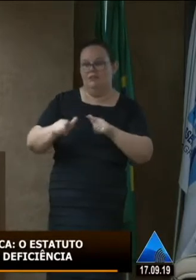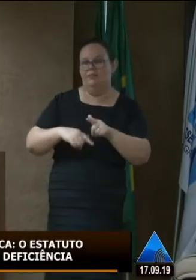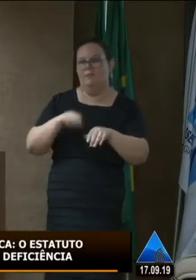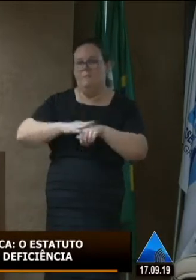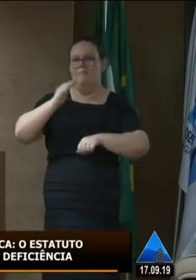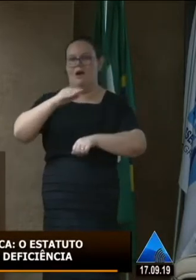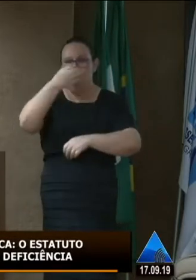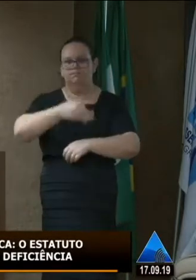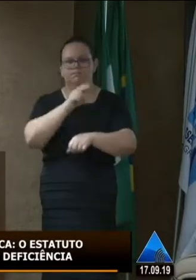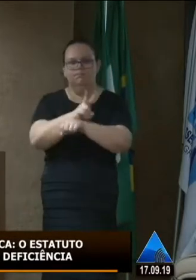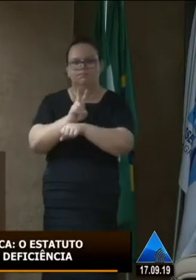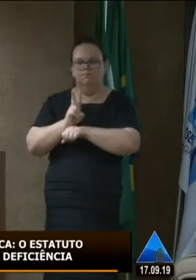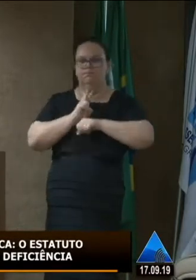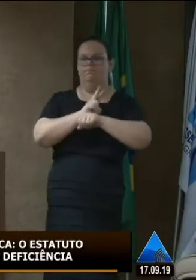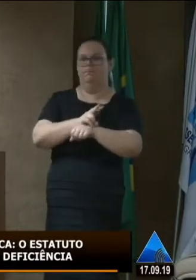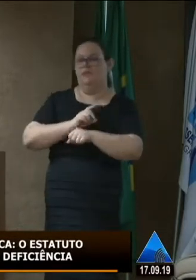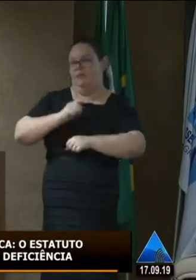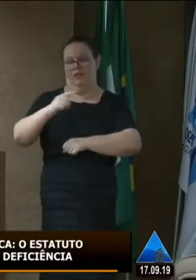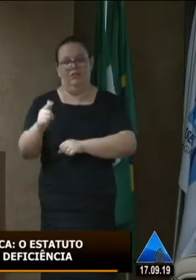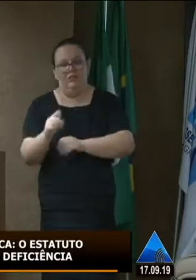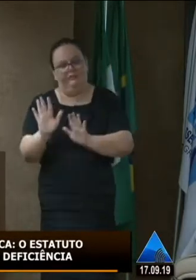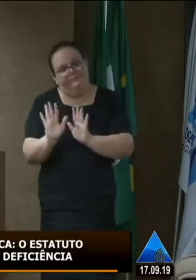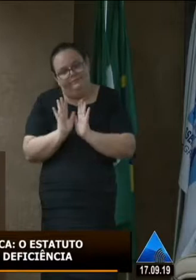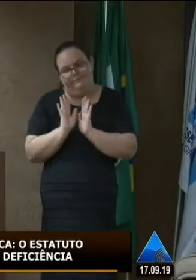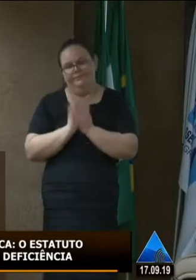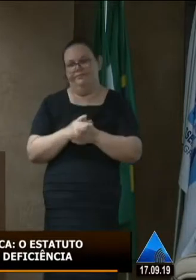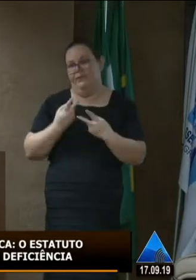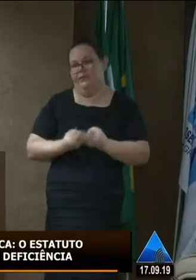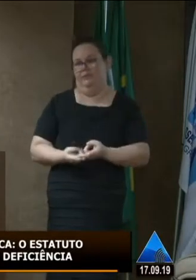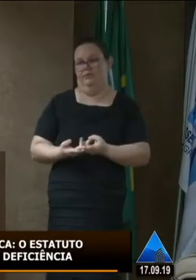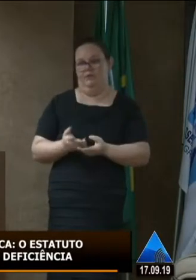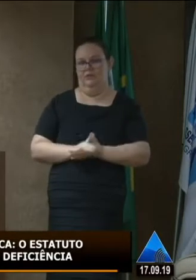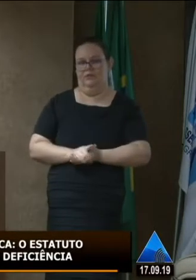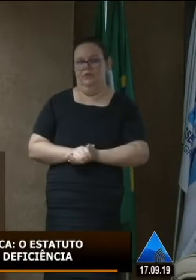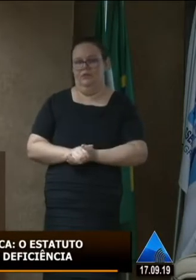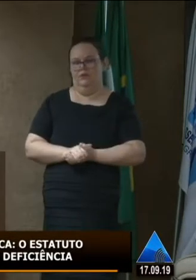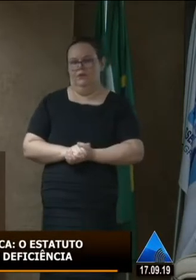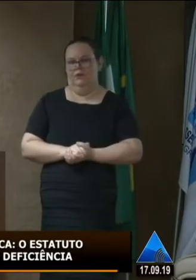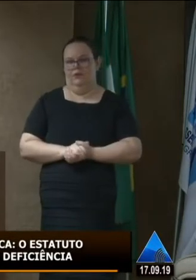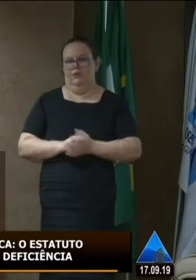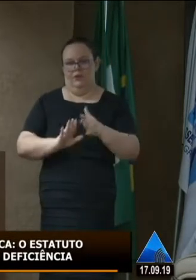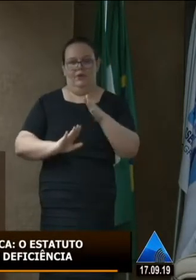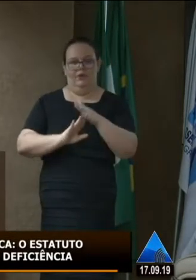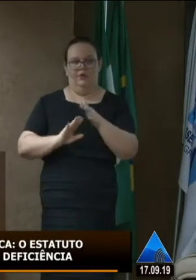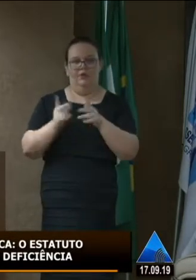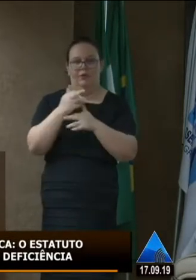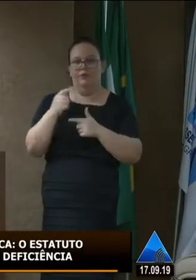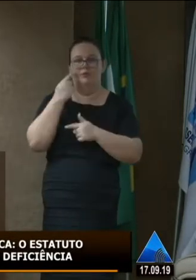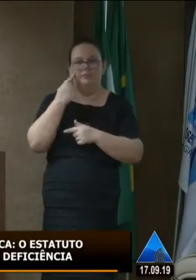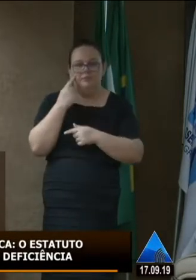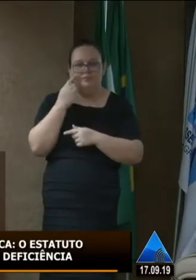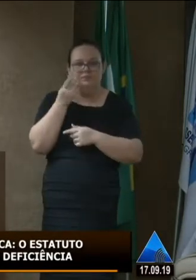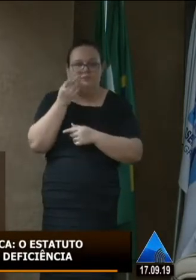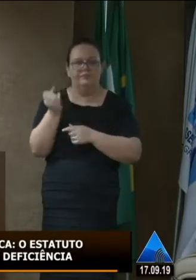bem fiscalizado do contrário não funciona e assim a última coisa que eu identifiquei também importante